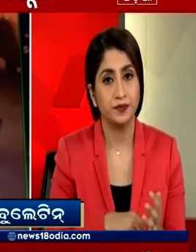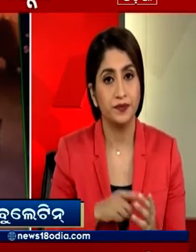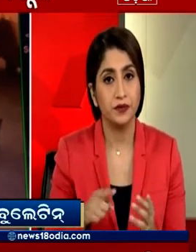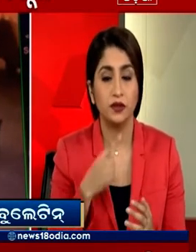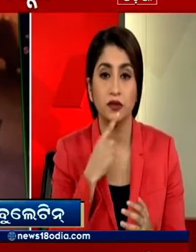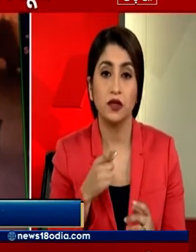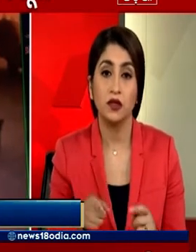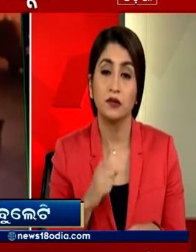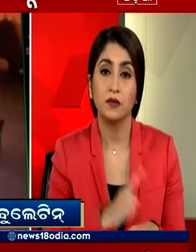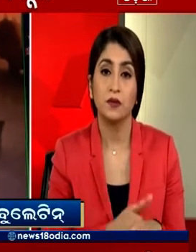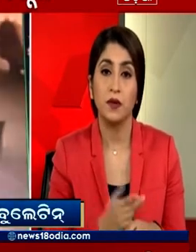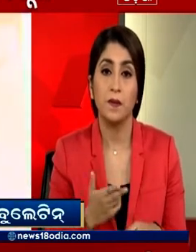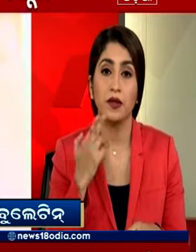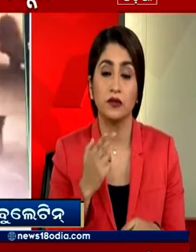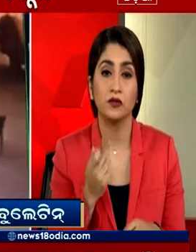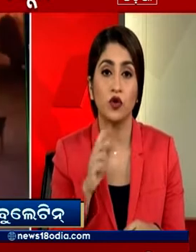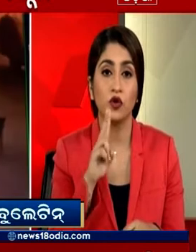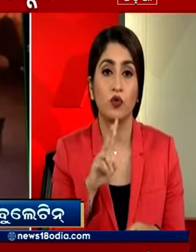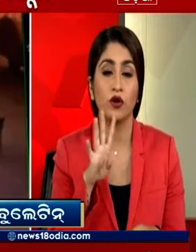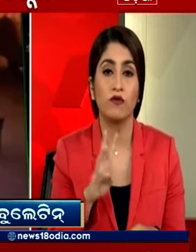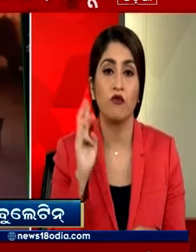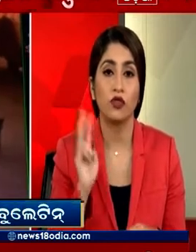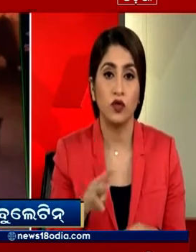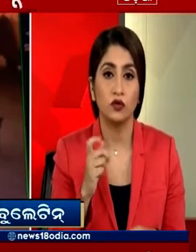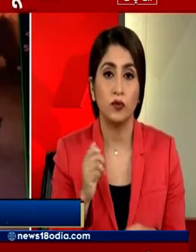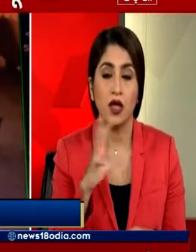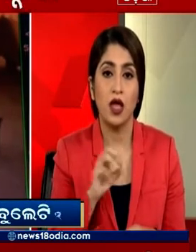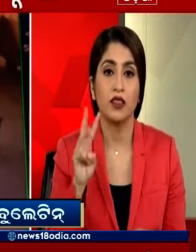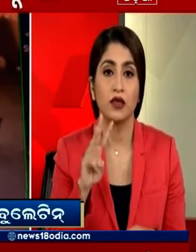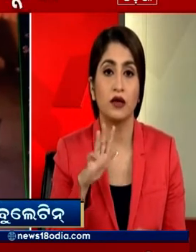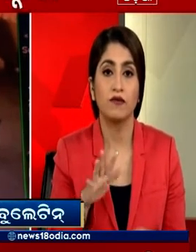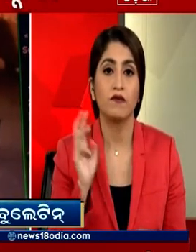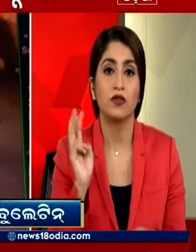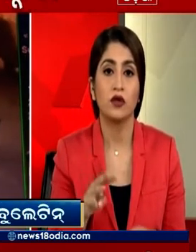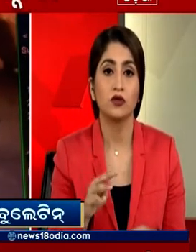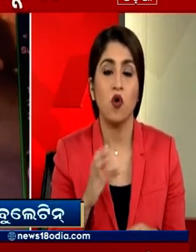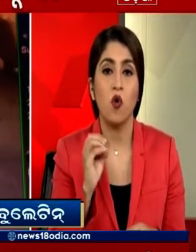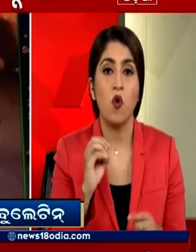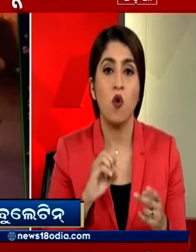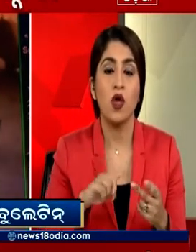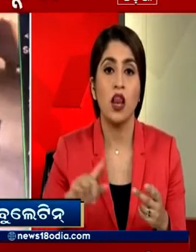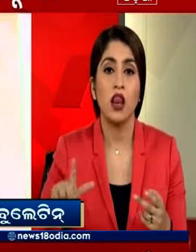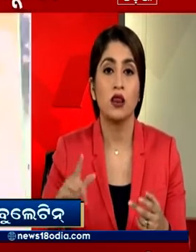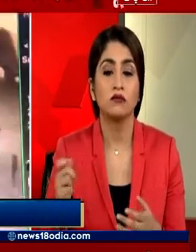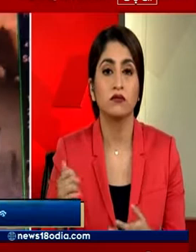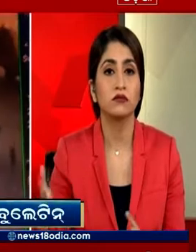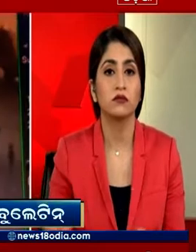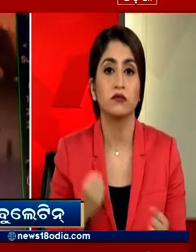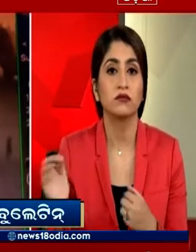गया कि ये बदमाश पिस्टल के दम पर 24,000 रुपए और 35,000 का ओयल लूट कर ले गए जिसका एक विडियो भी